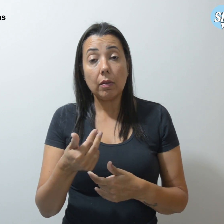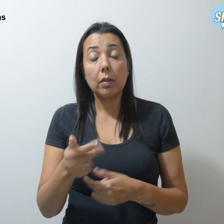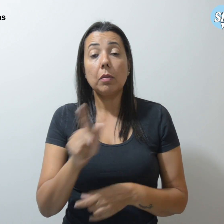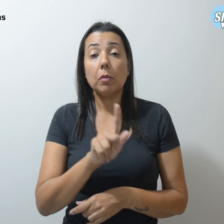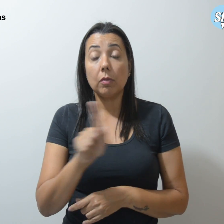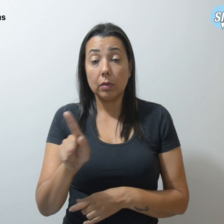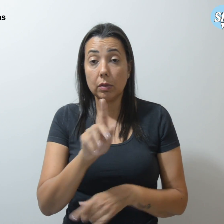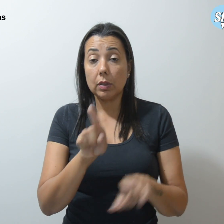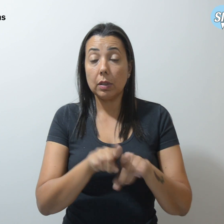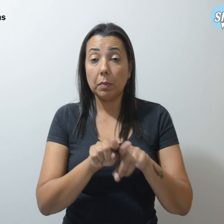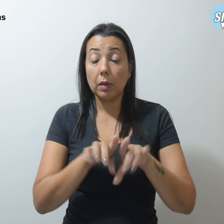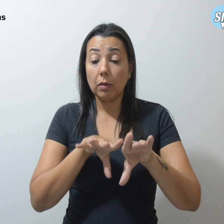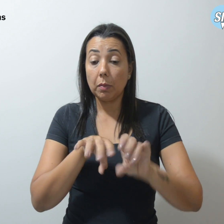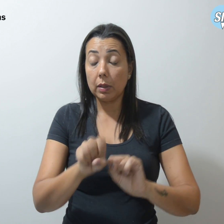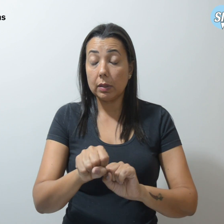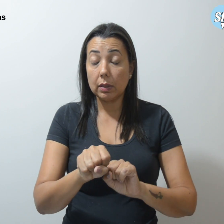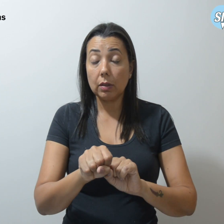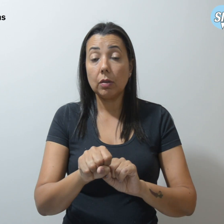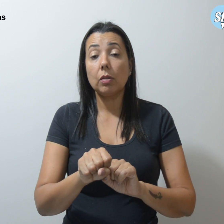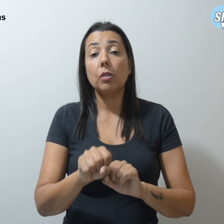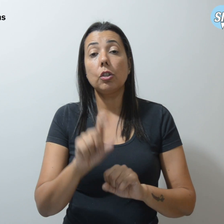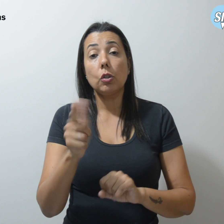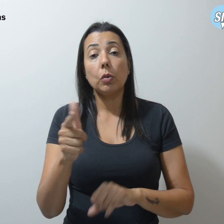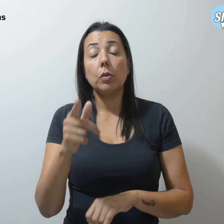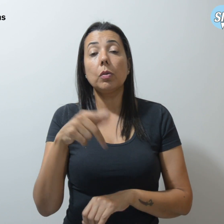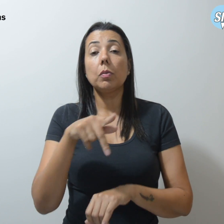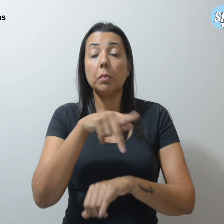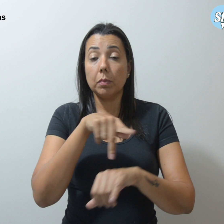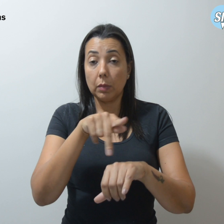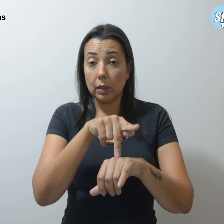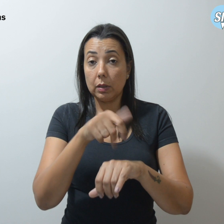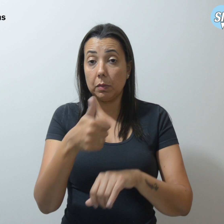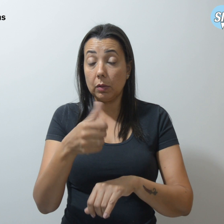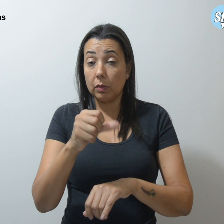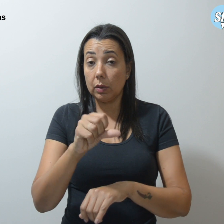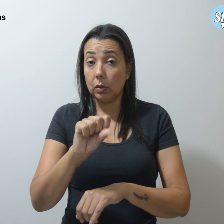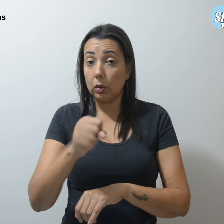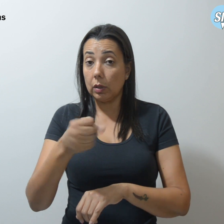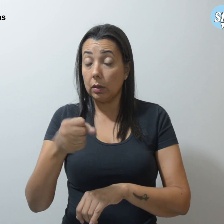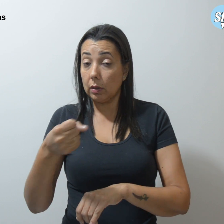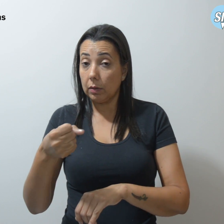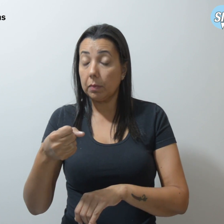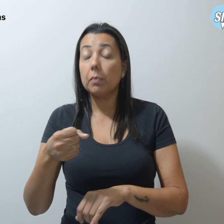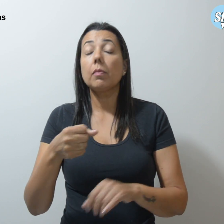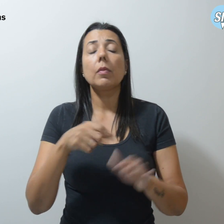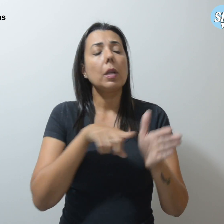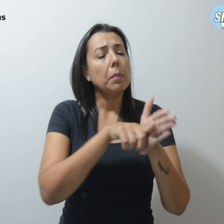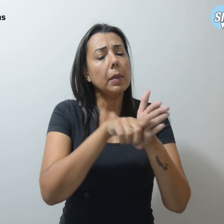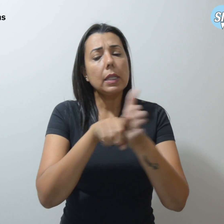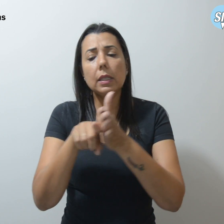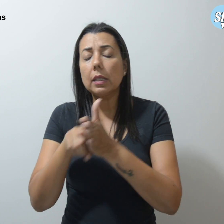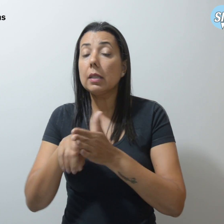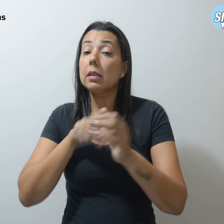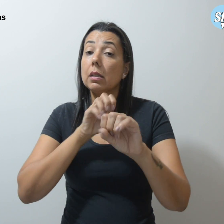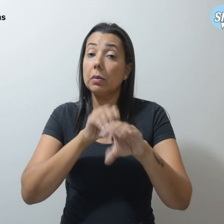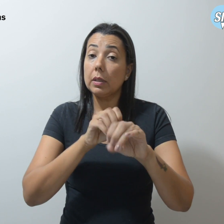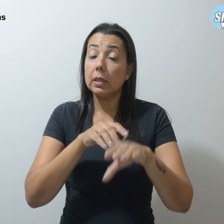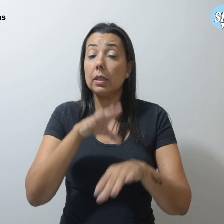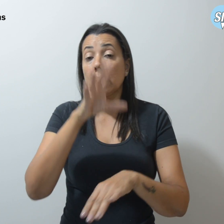desde 1980, ele tem pesquisado o ensino e aprendizagem de